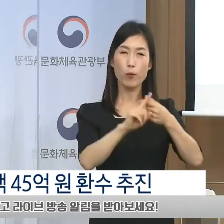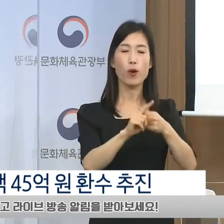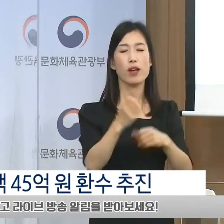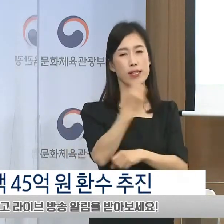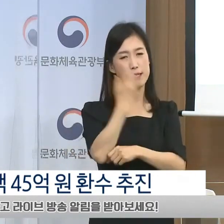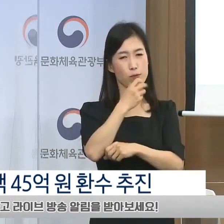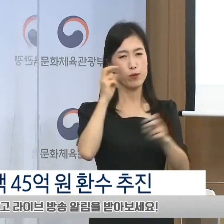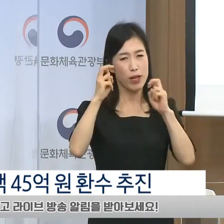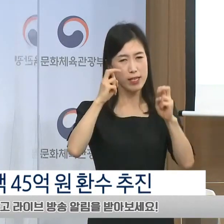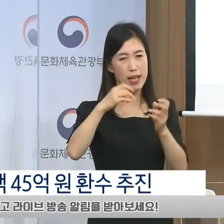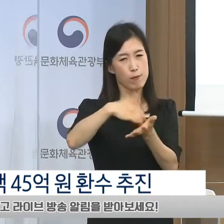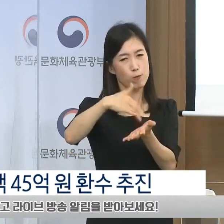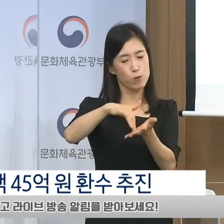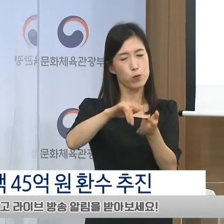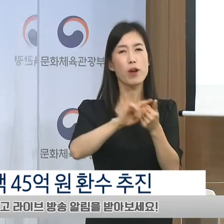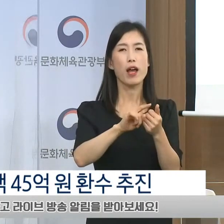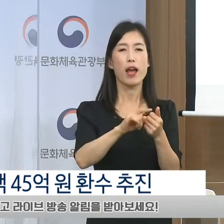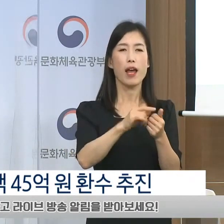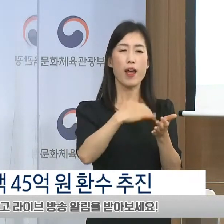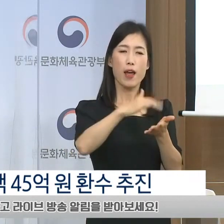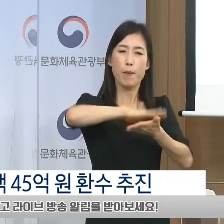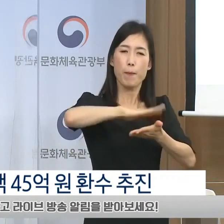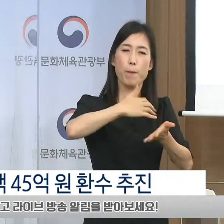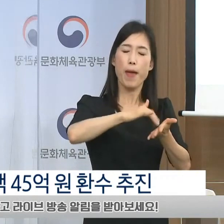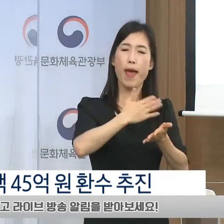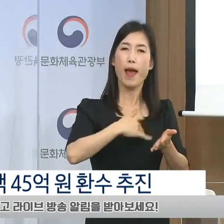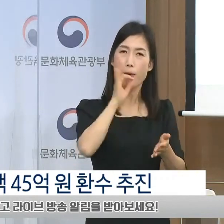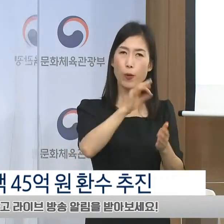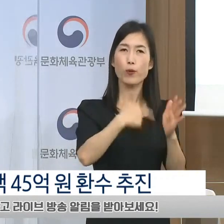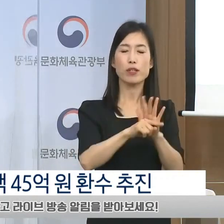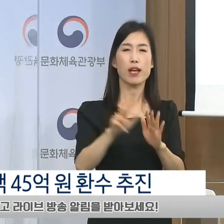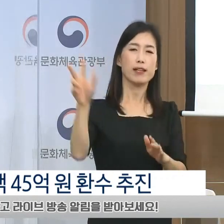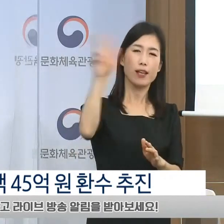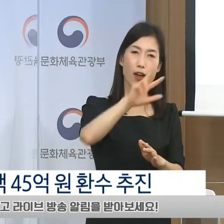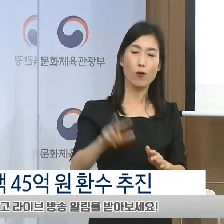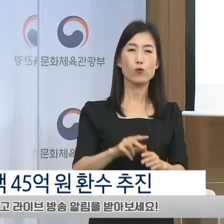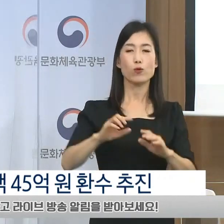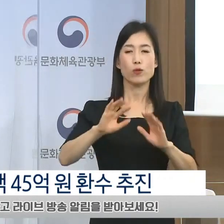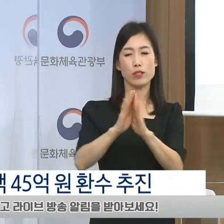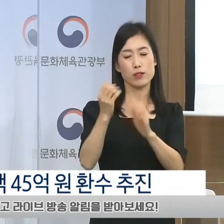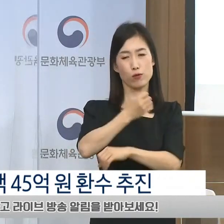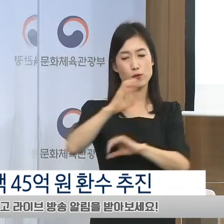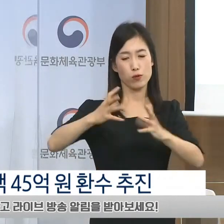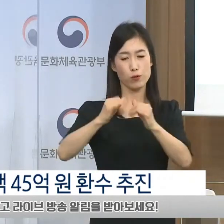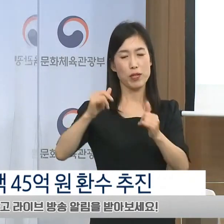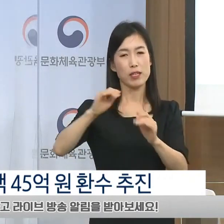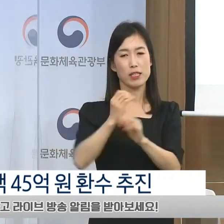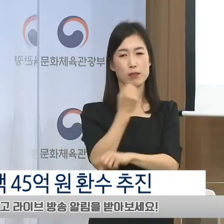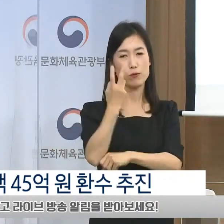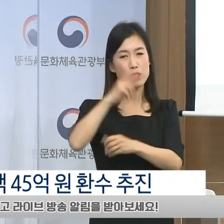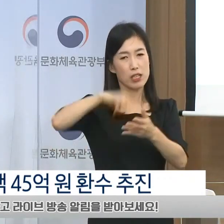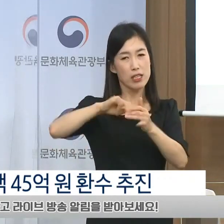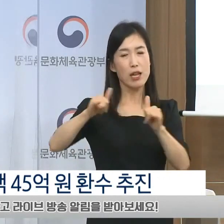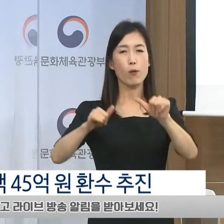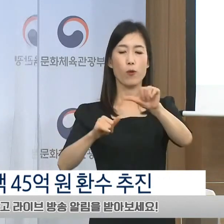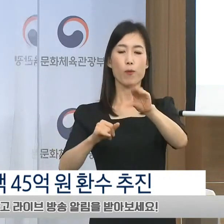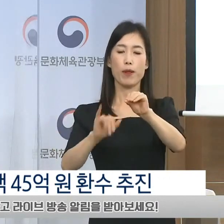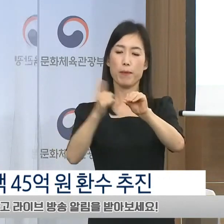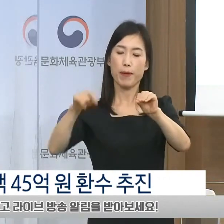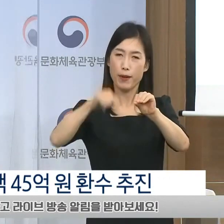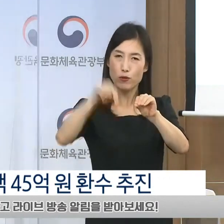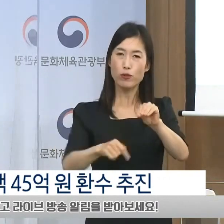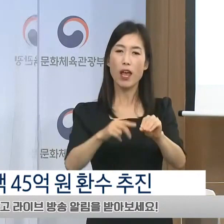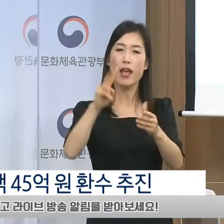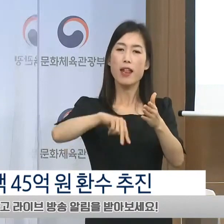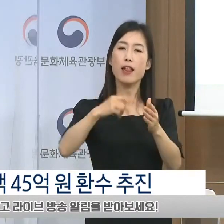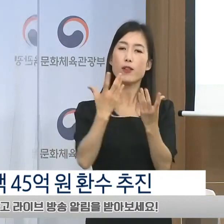대체하여 전국 5만 명 국민을 대상으로 한 구독자 조사를 추진하고 이를 토대로 인쇄 매체 정보